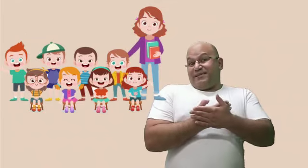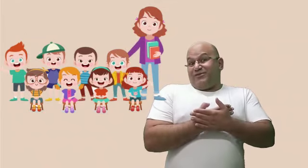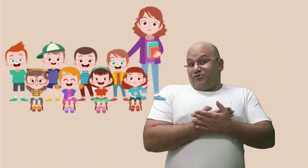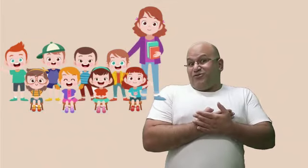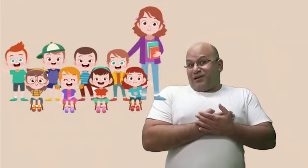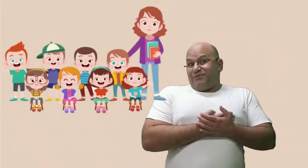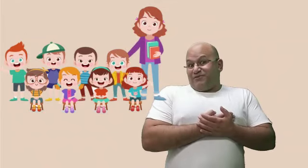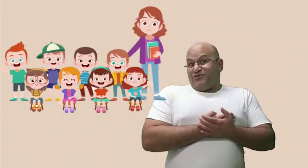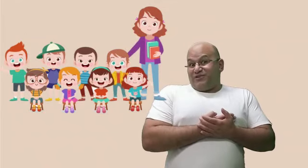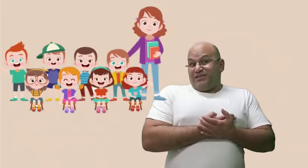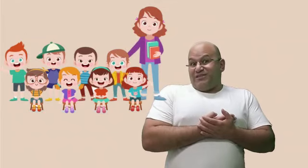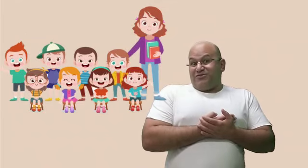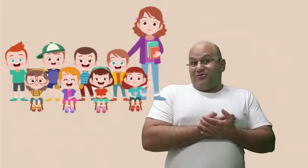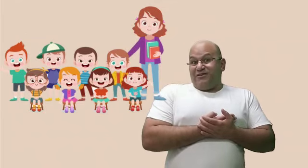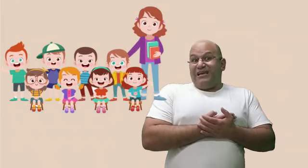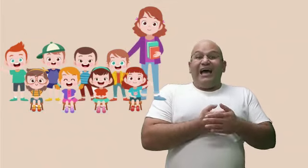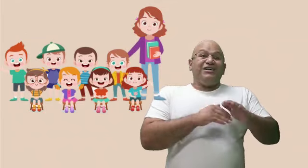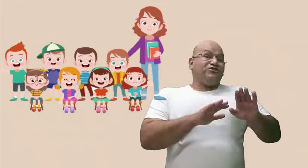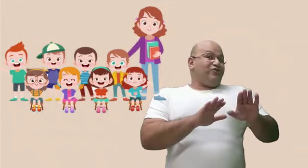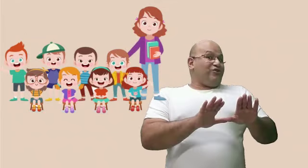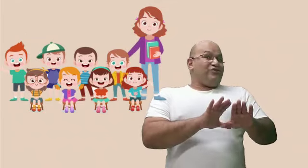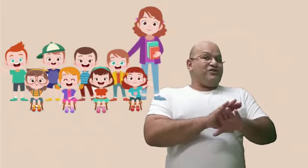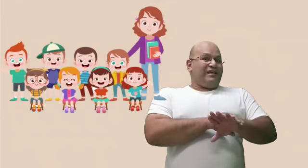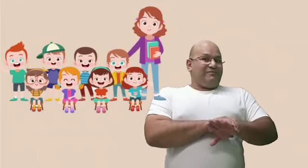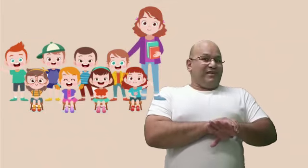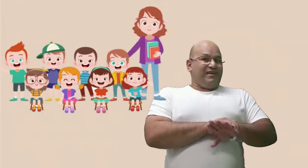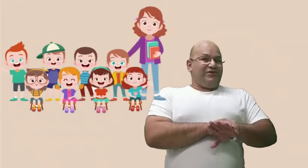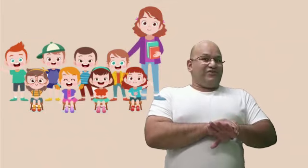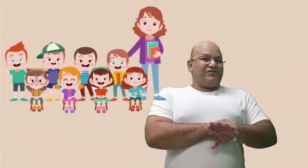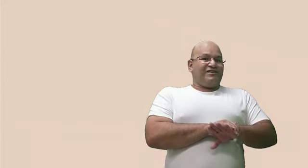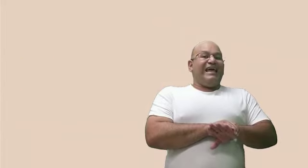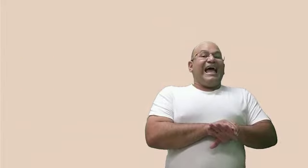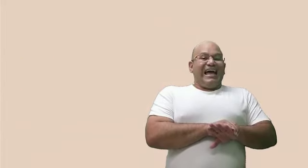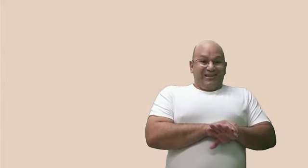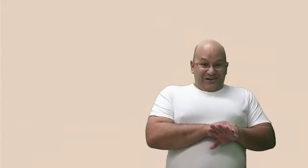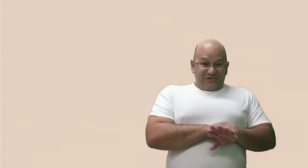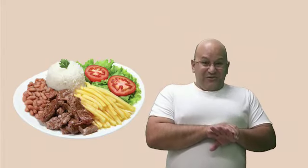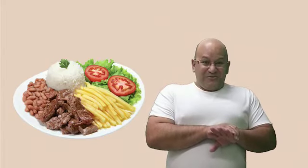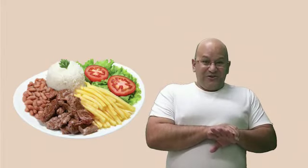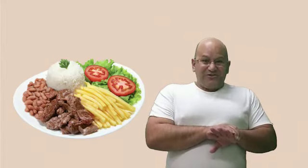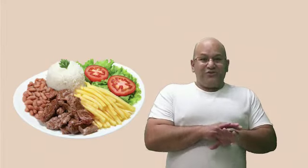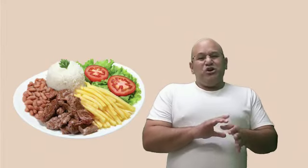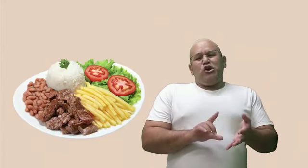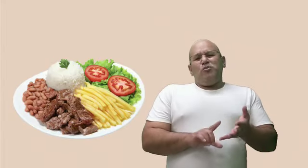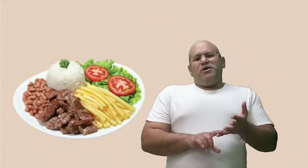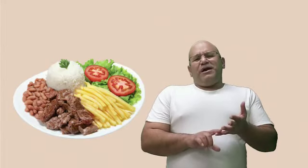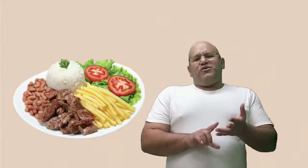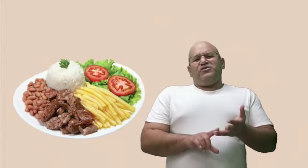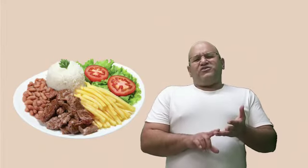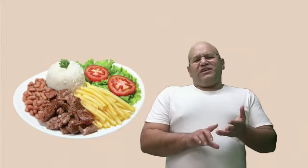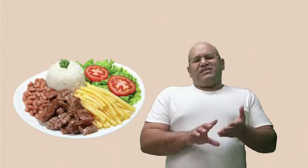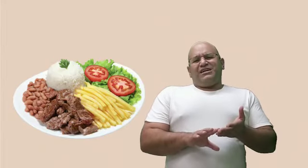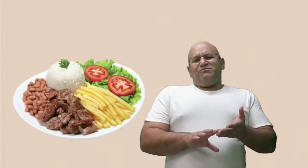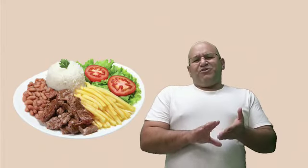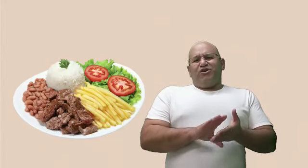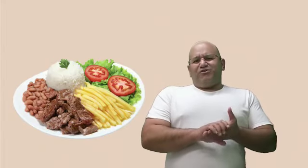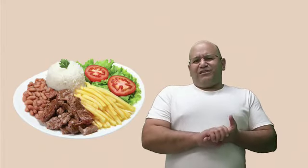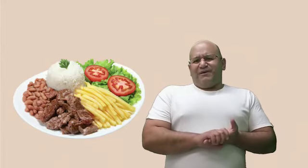aprender tudo o que a professora ensinou, ajudou todos os amiguinhos. Na hora do almoço, comeu arroz, feijão, brócolis,